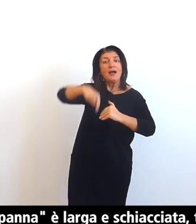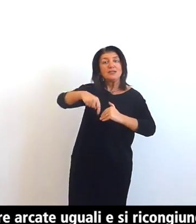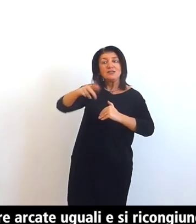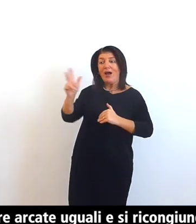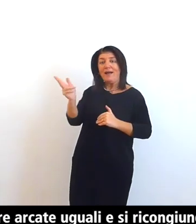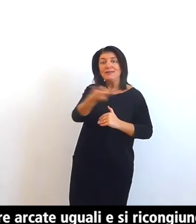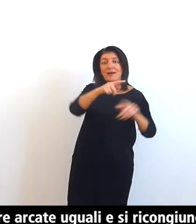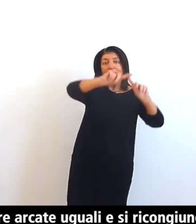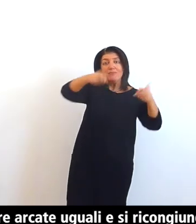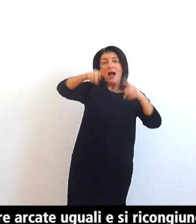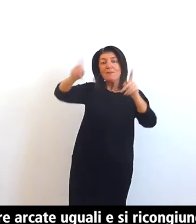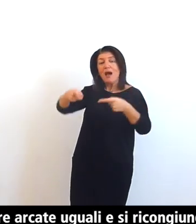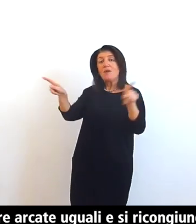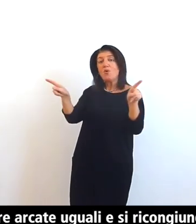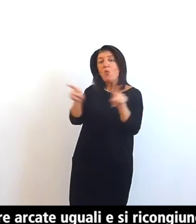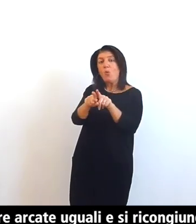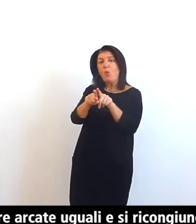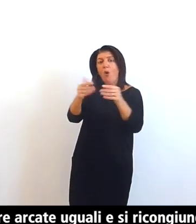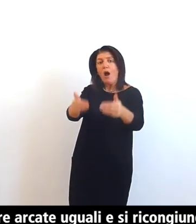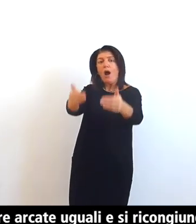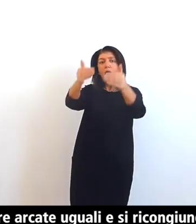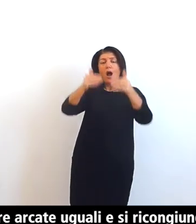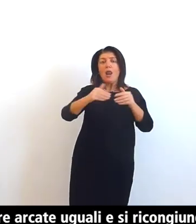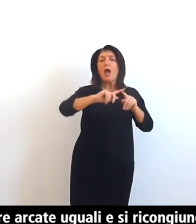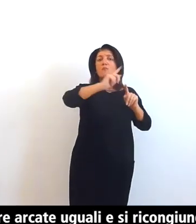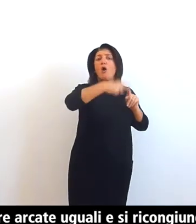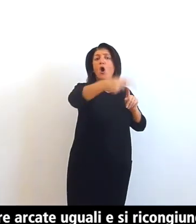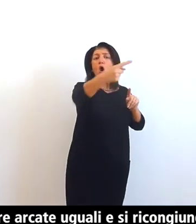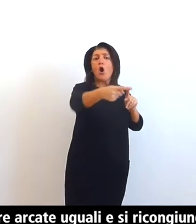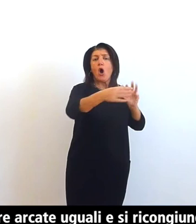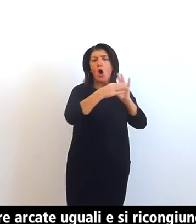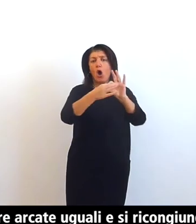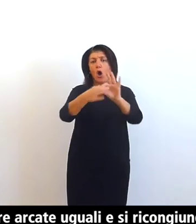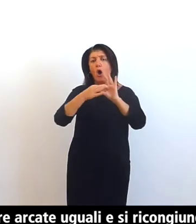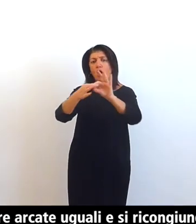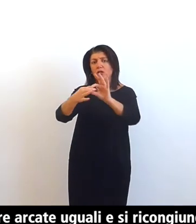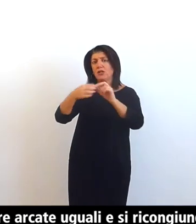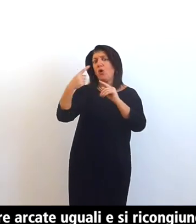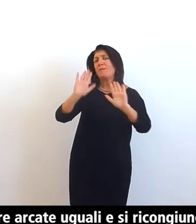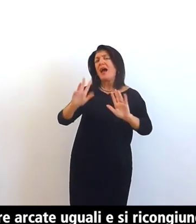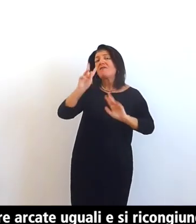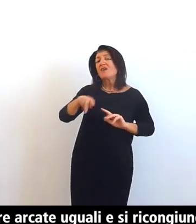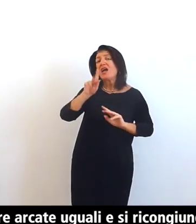ricongiunge con il perimetro interno del portico pur avendo questo arcate leggermente più alte